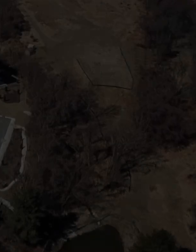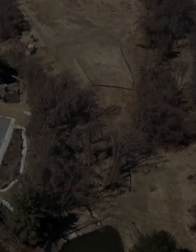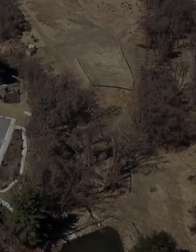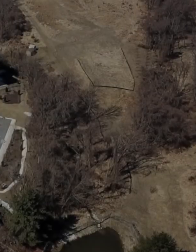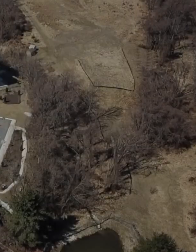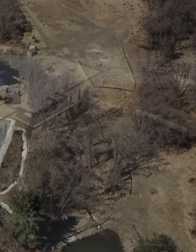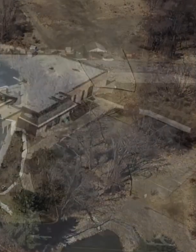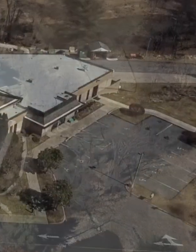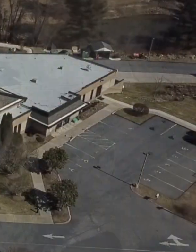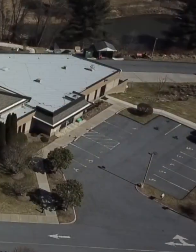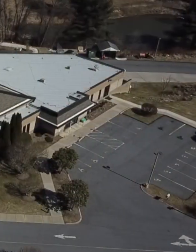음악